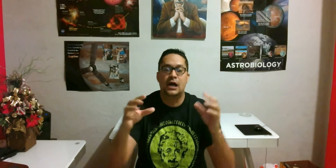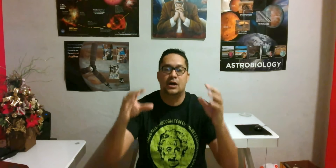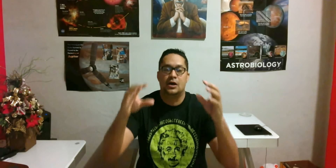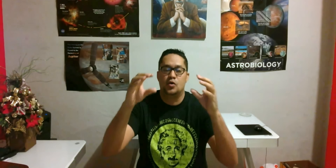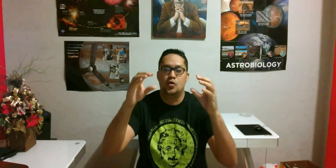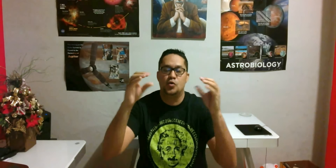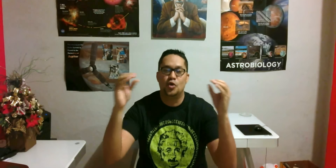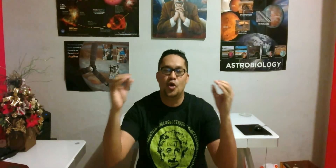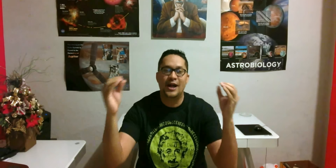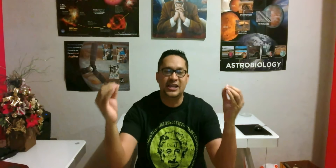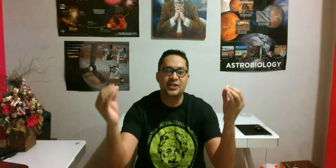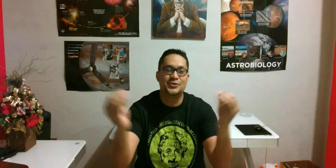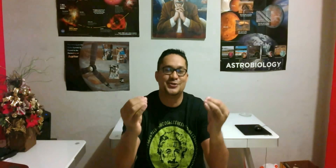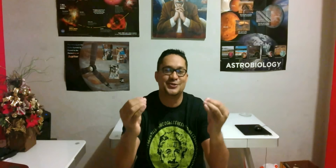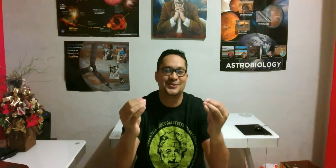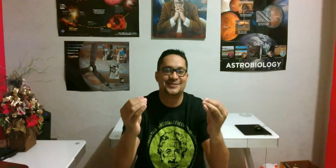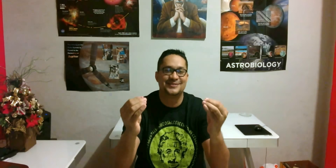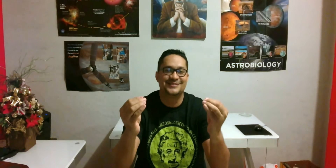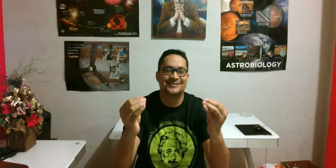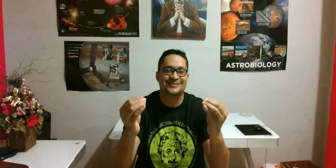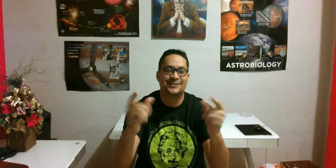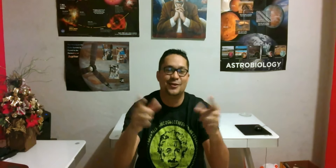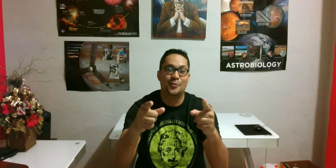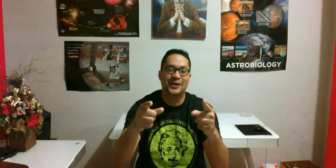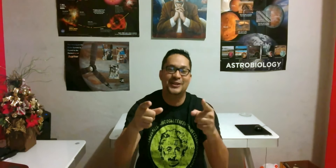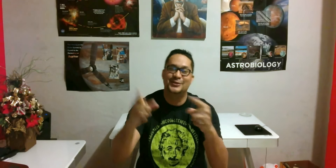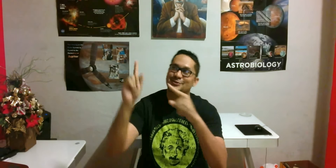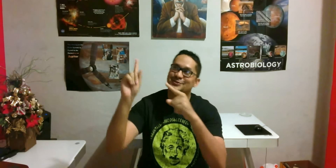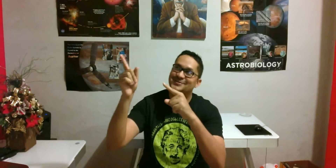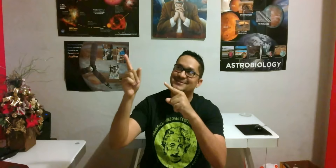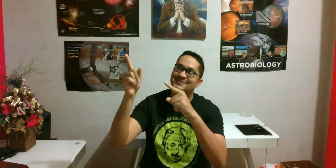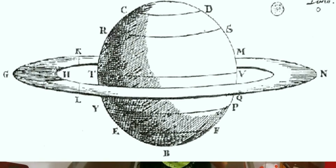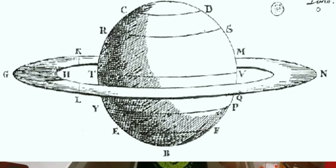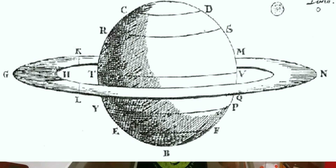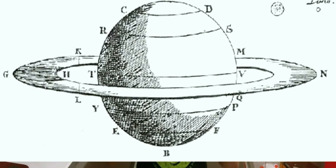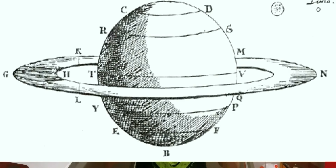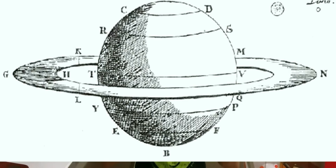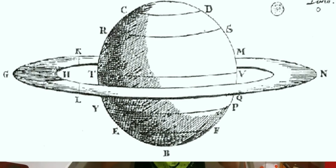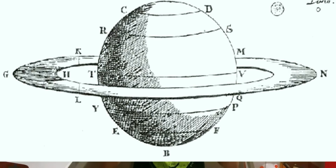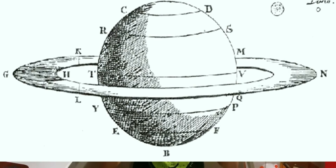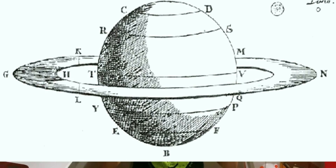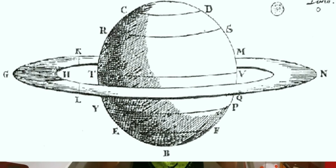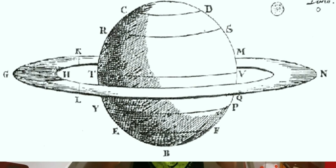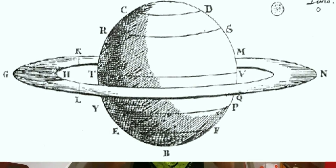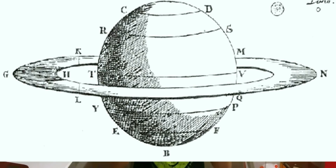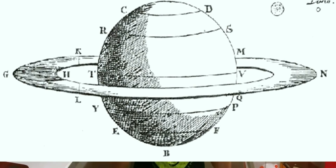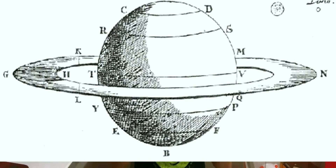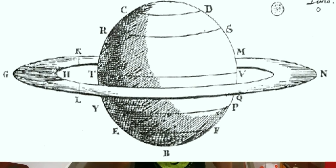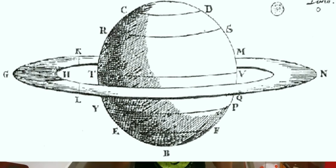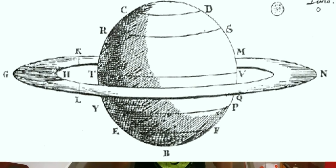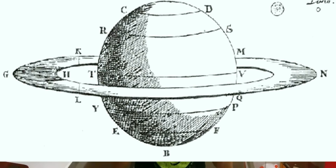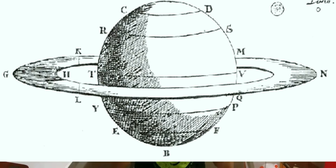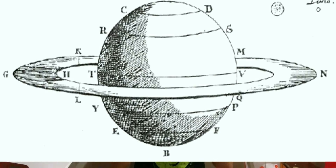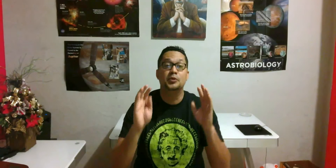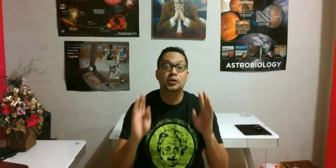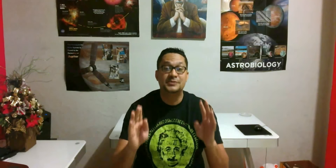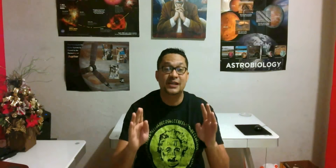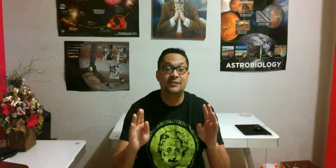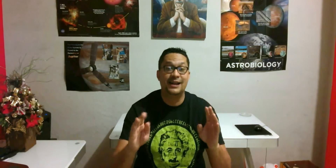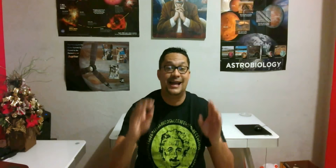unos anillos como estos. En años después, Cassini pudo observar